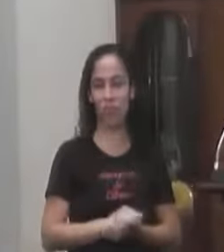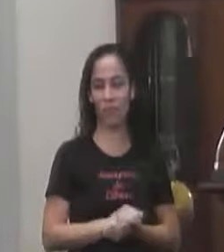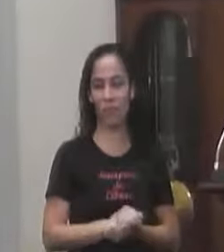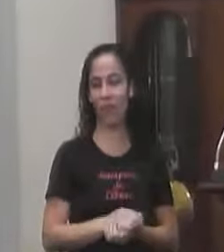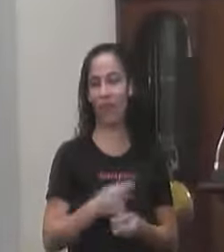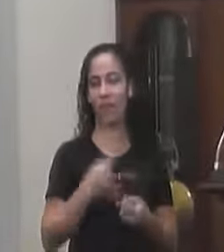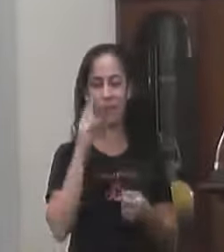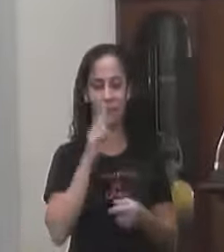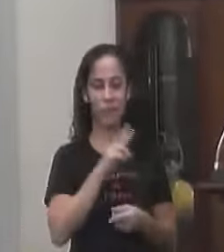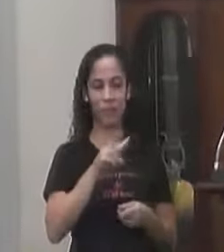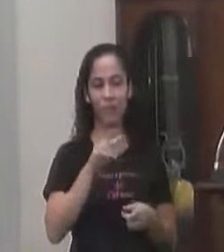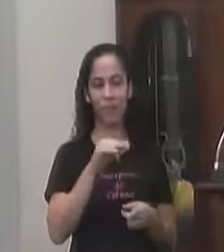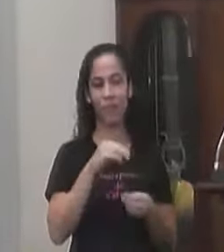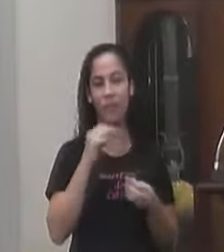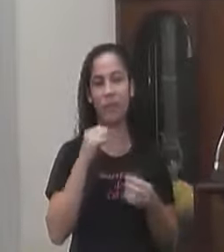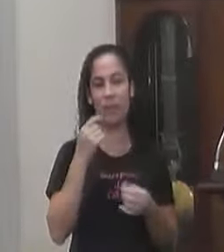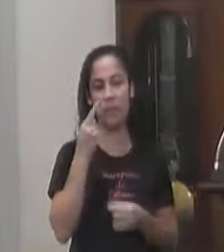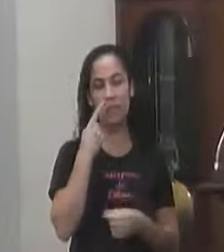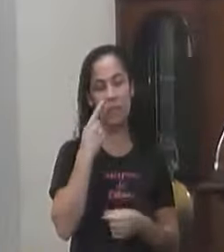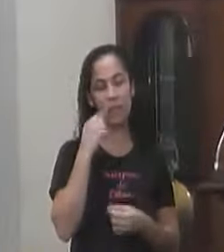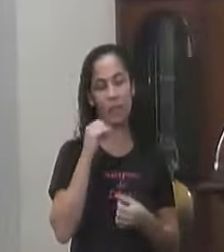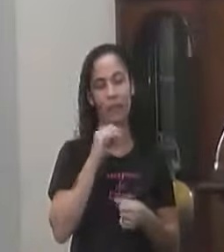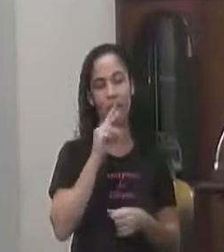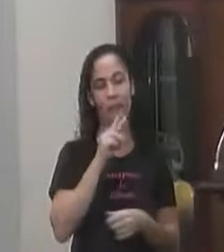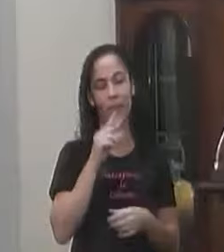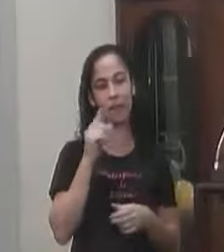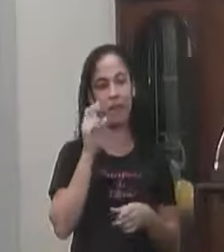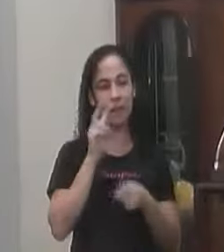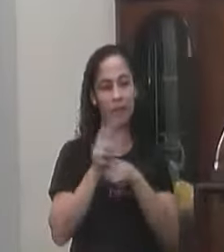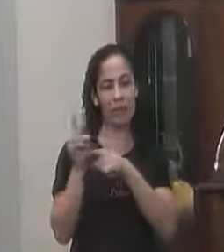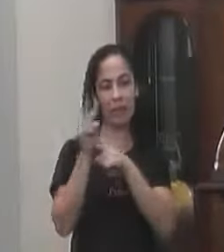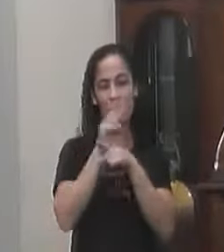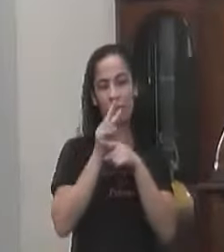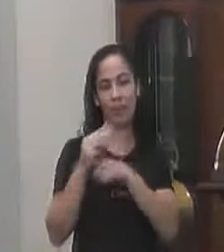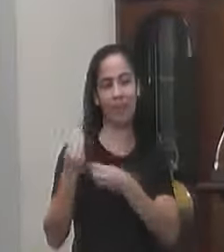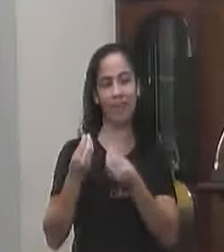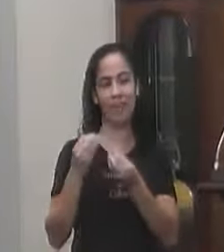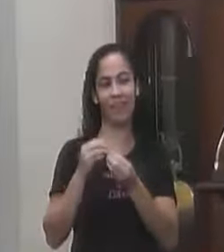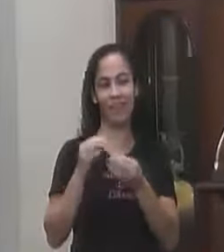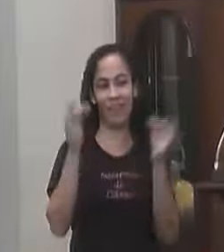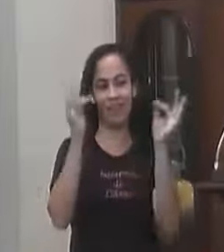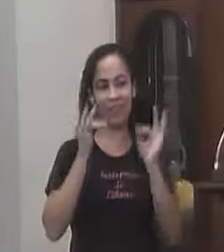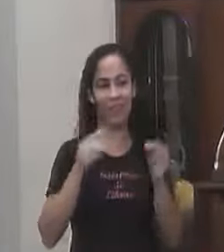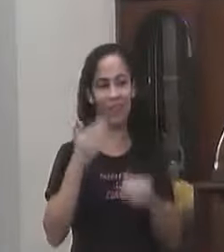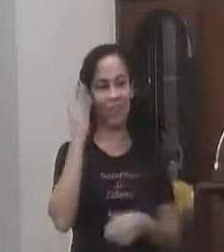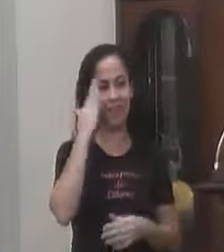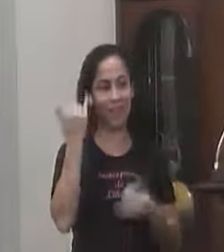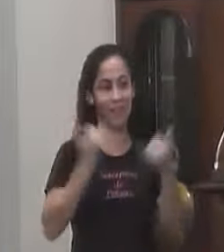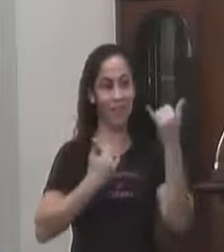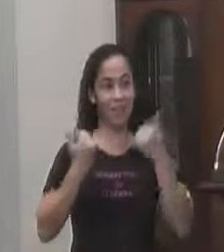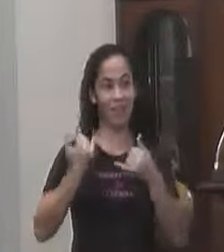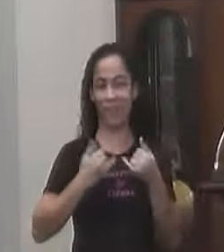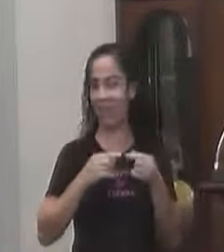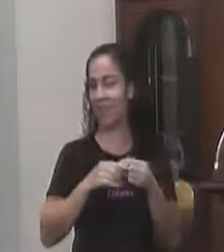vê Que é interessante Observar isso aí Eu fiquei feliz De De De De De saber da notícia